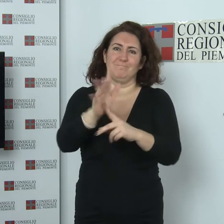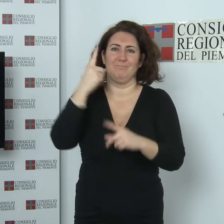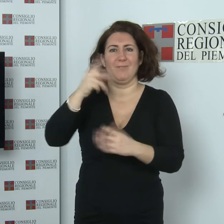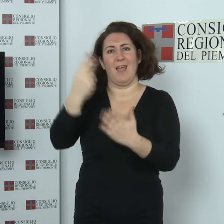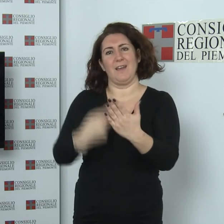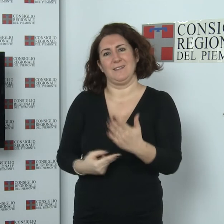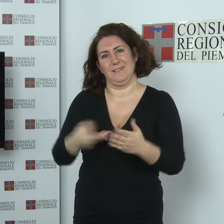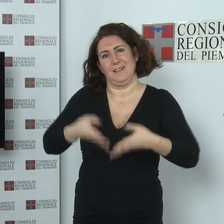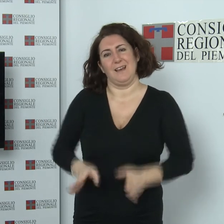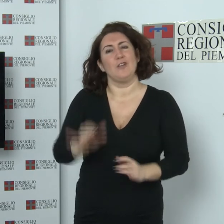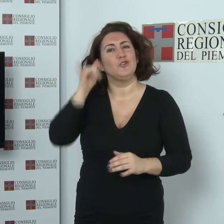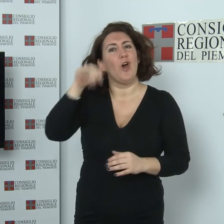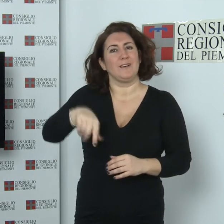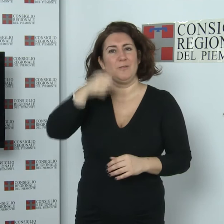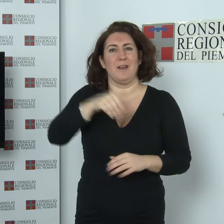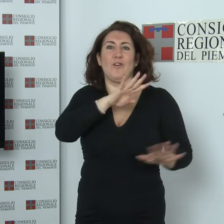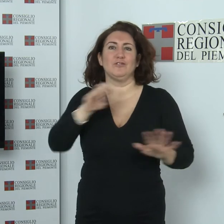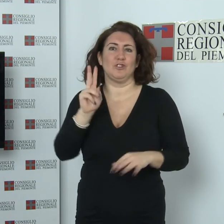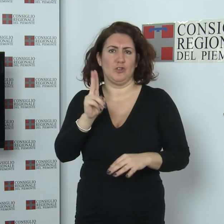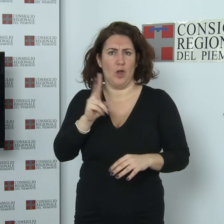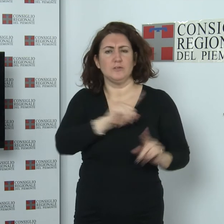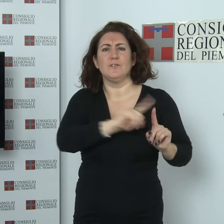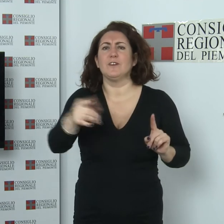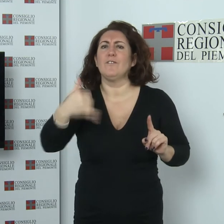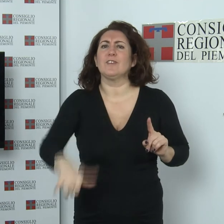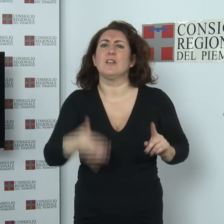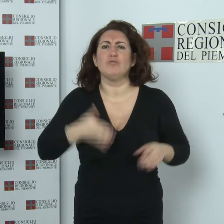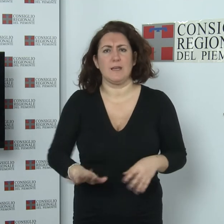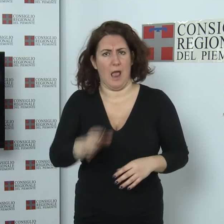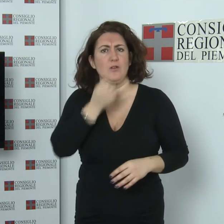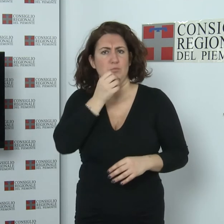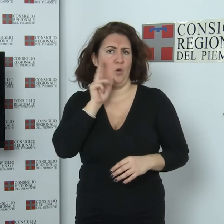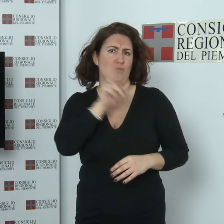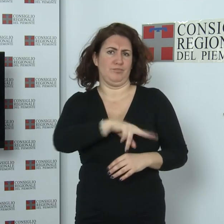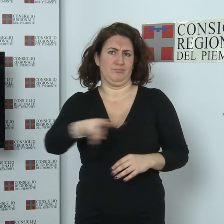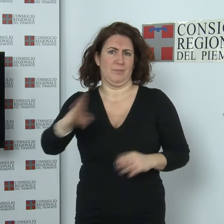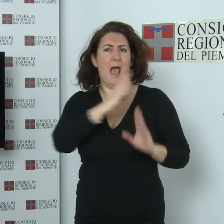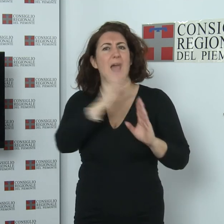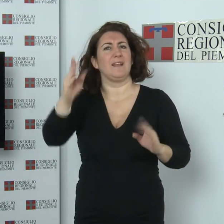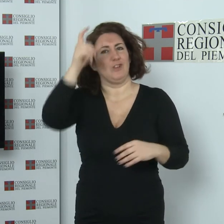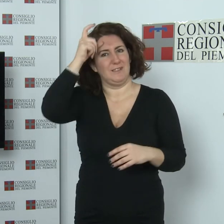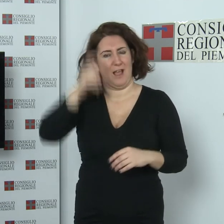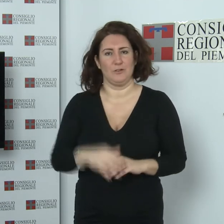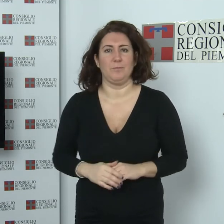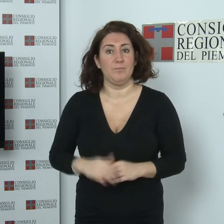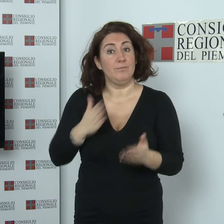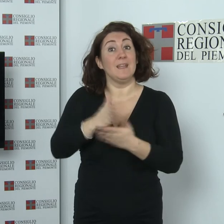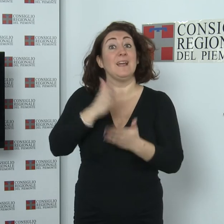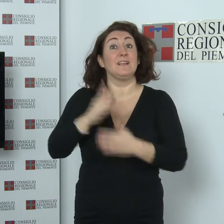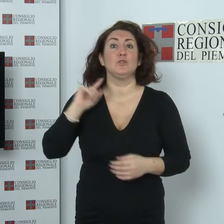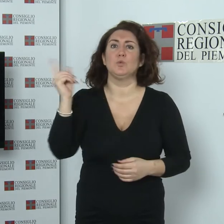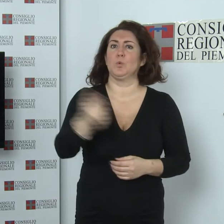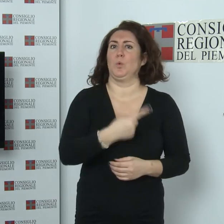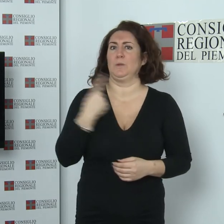è visitabile all'Archivio di Stato fino a fine gennaio. I diritti di tutti È ripresa la 26esima edizione della